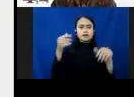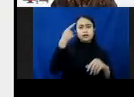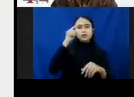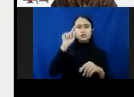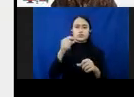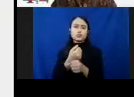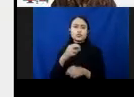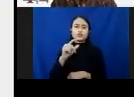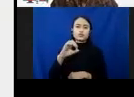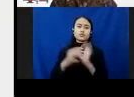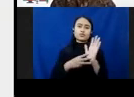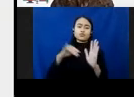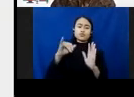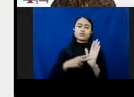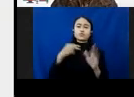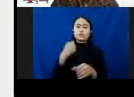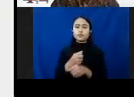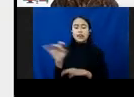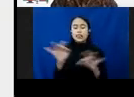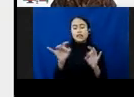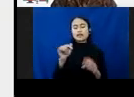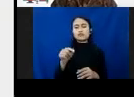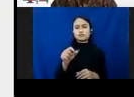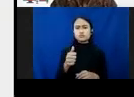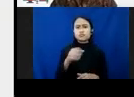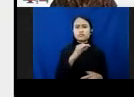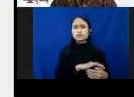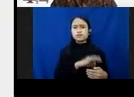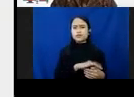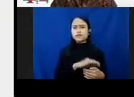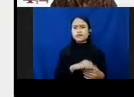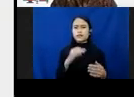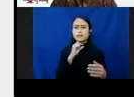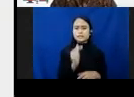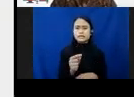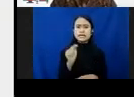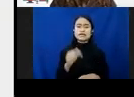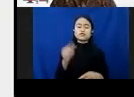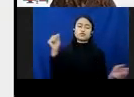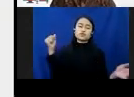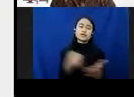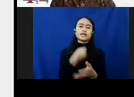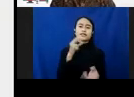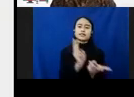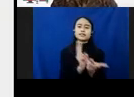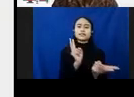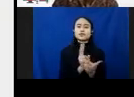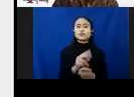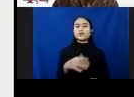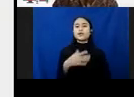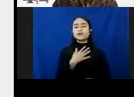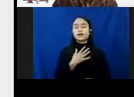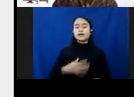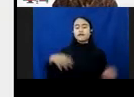setting, dan lain-lain itu terjadi dengan memanfaatkan perpesanan. Nah, ini kekerasan saya kuat. Sayangnya, WhatsApp,